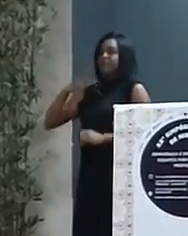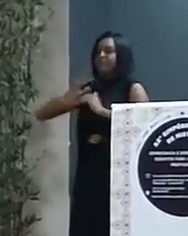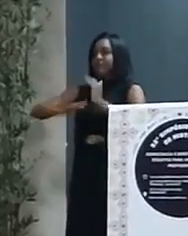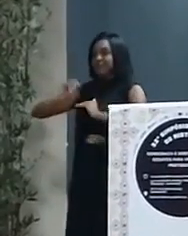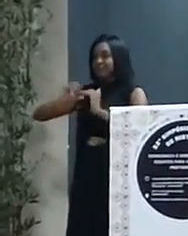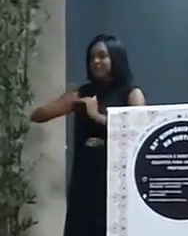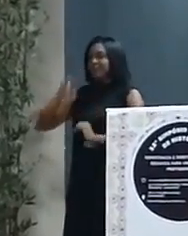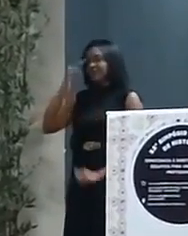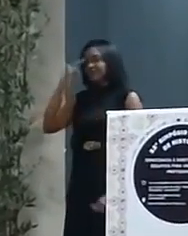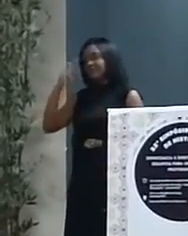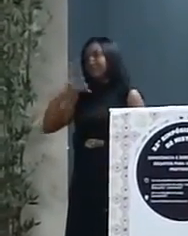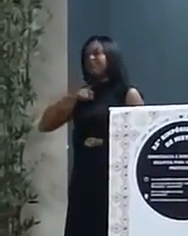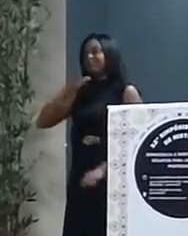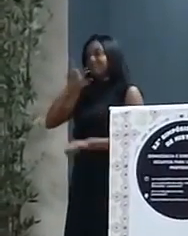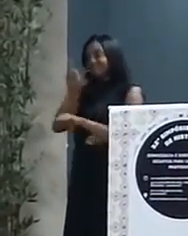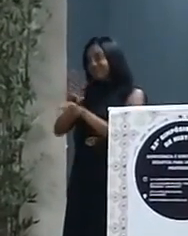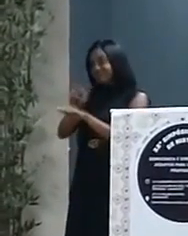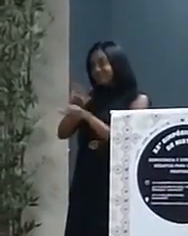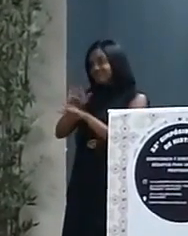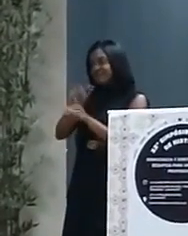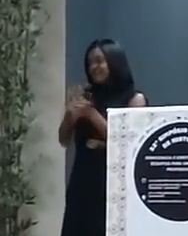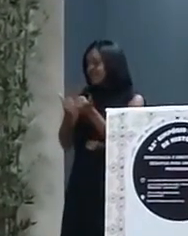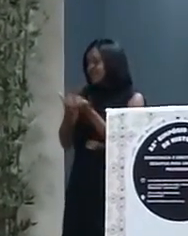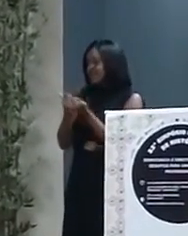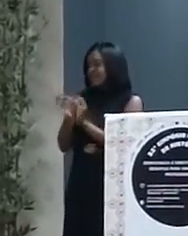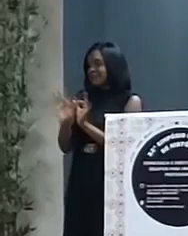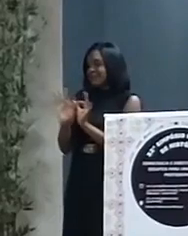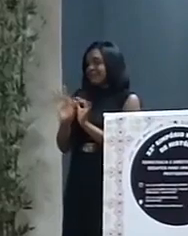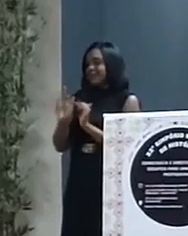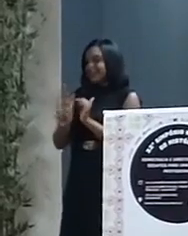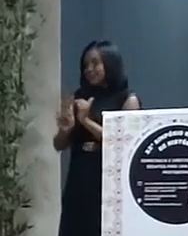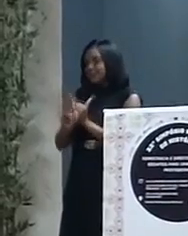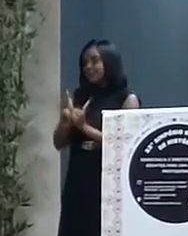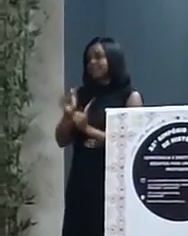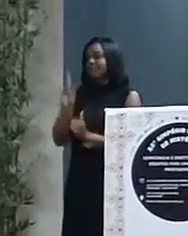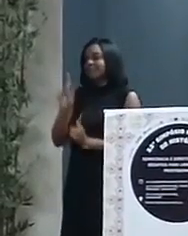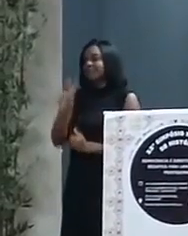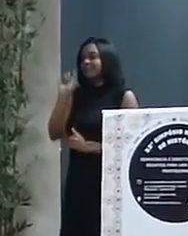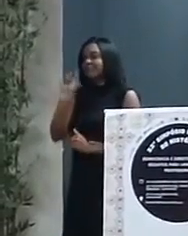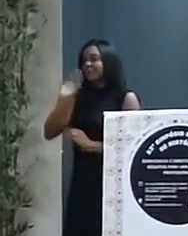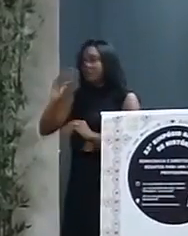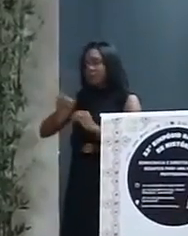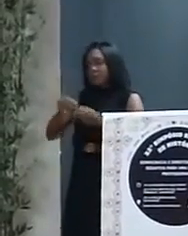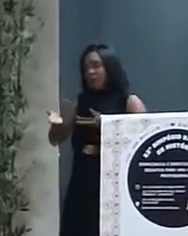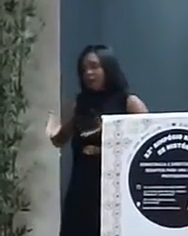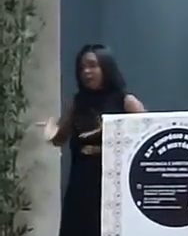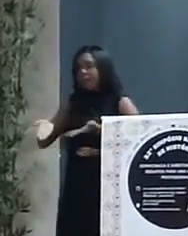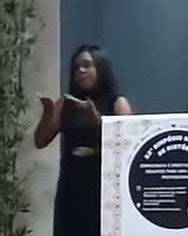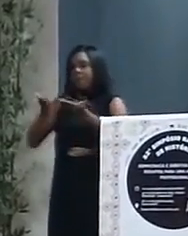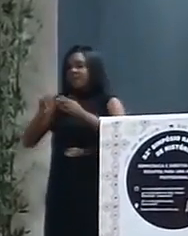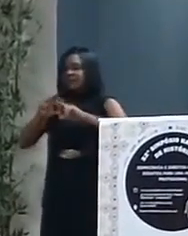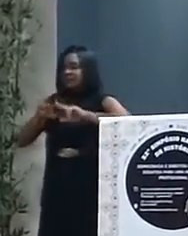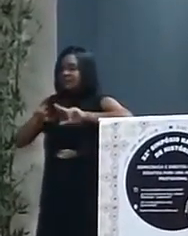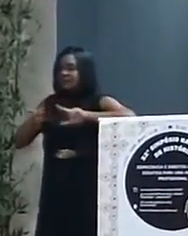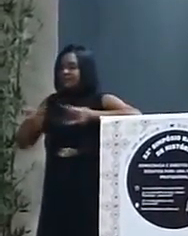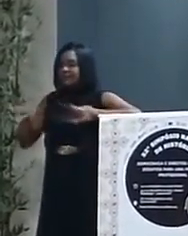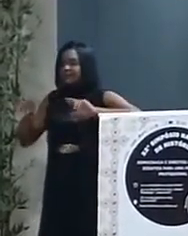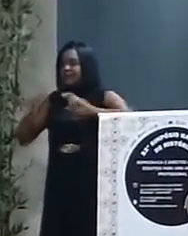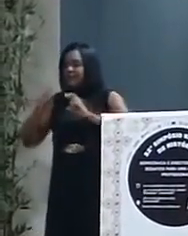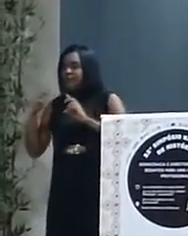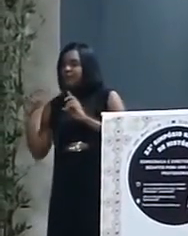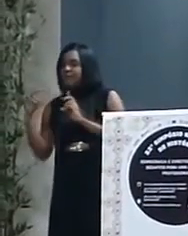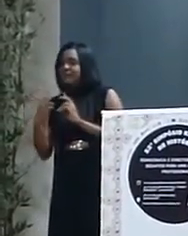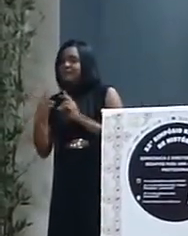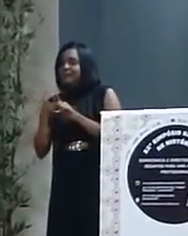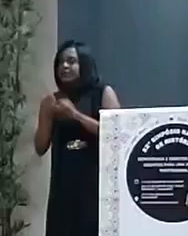história, temos um papel insubstituível nessa luta. Isso implica promover a diversidade de perspectivas,